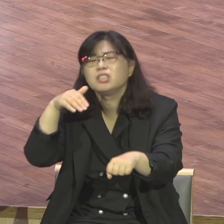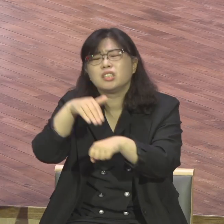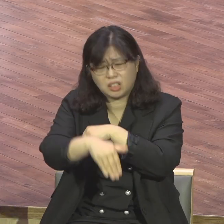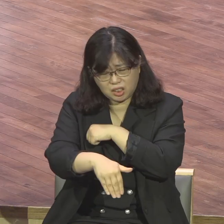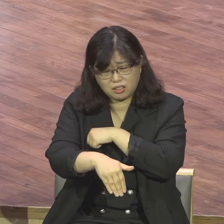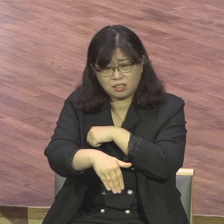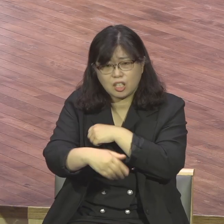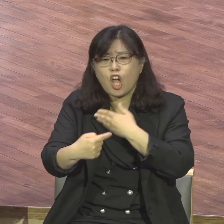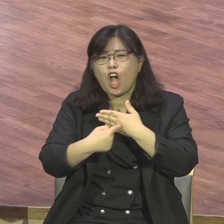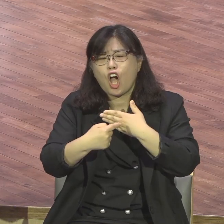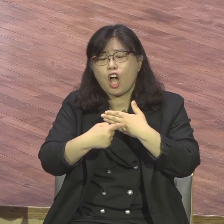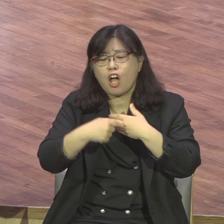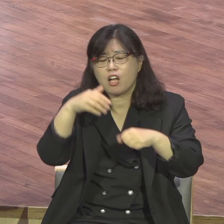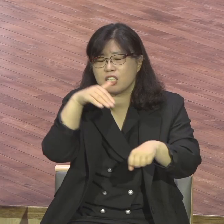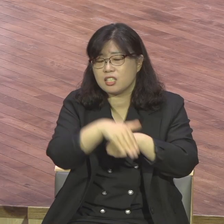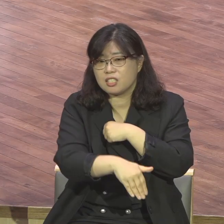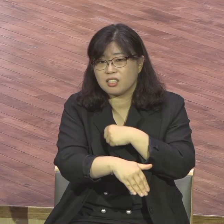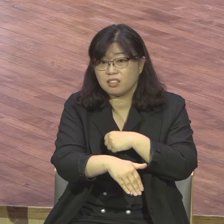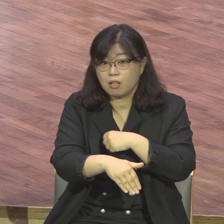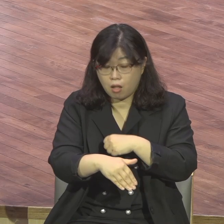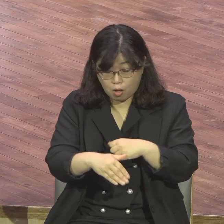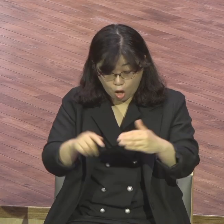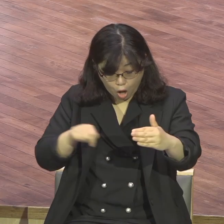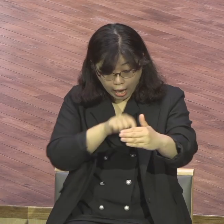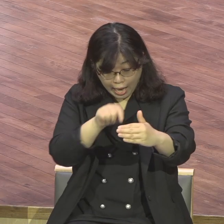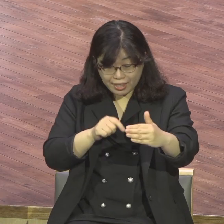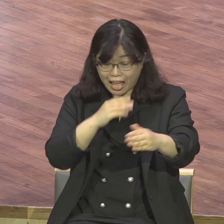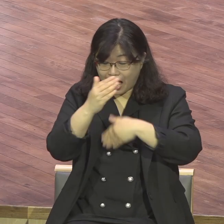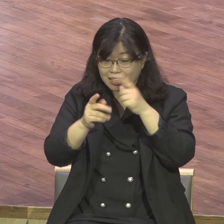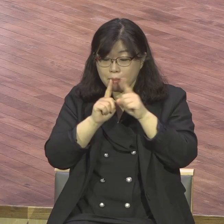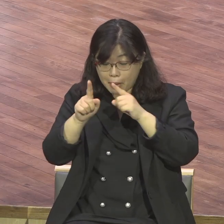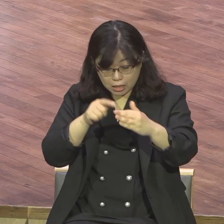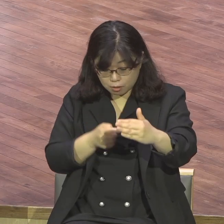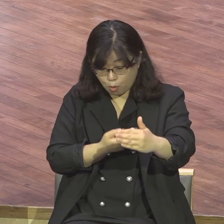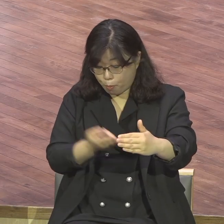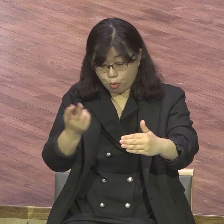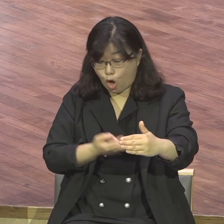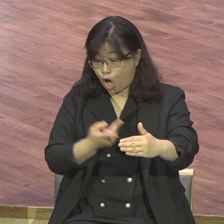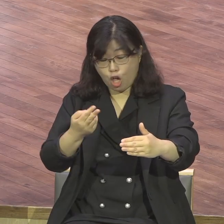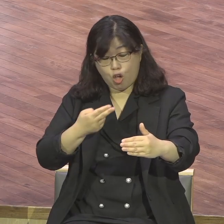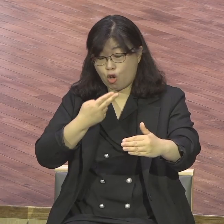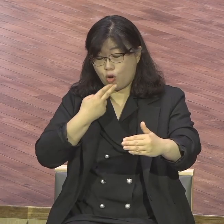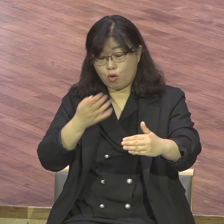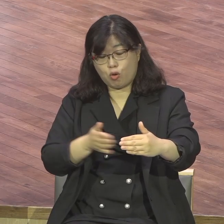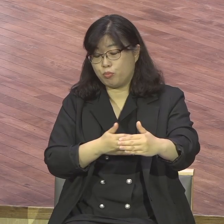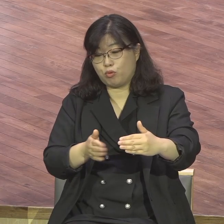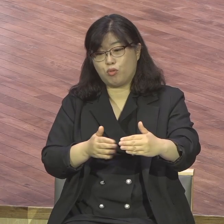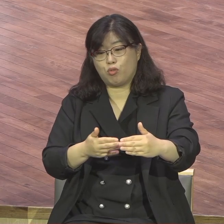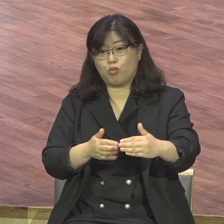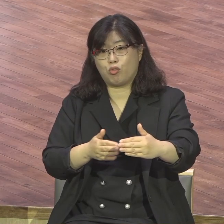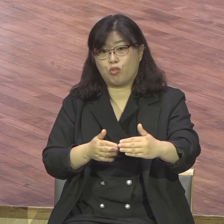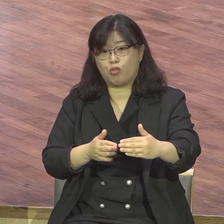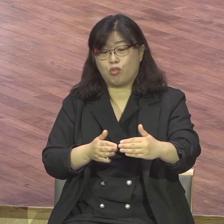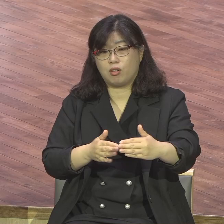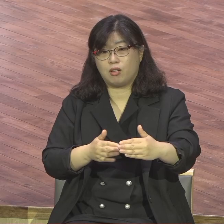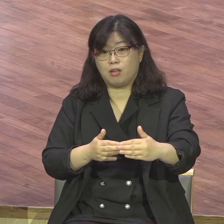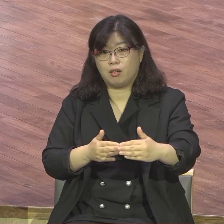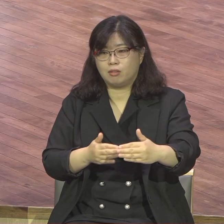하나님의 말씀이 삶 속에 하나도 적용되지 못하는 현실 하나님의 말씀을 듣기는 들어도